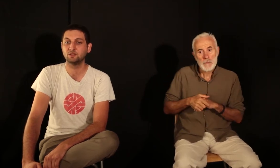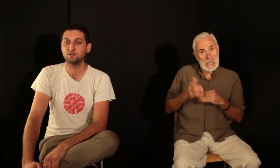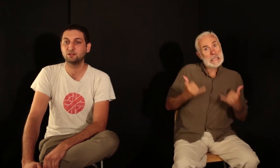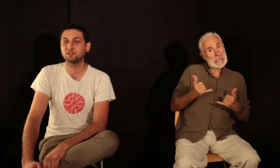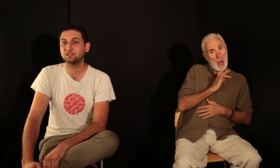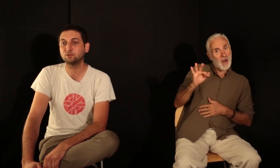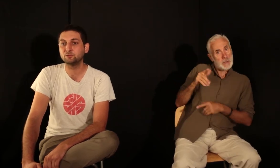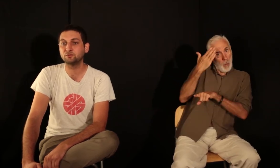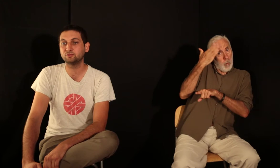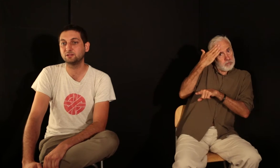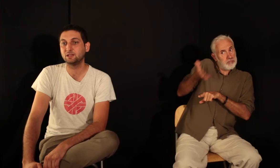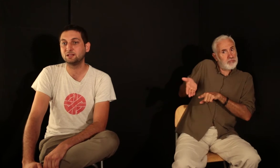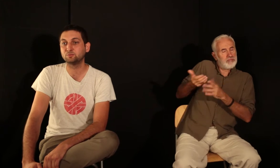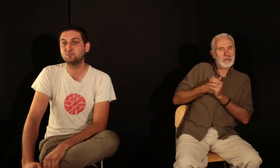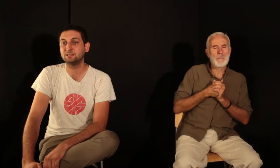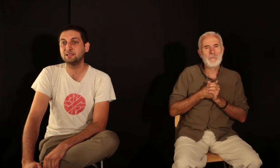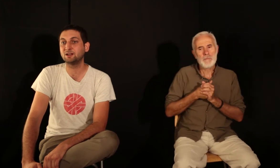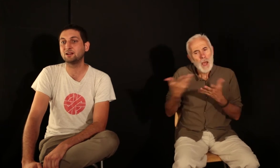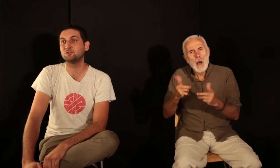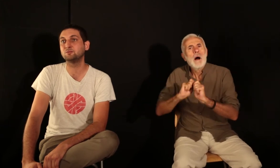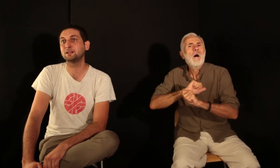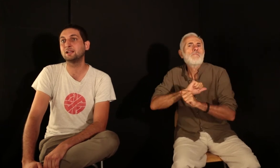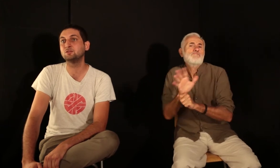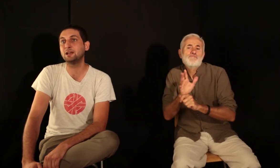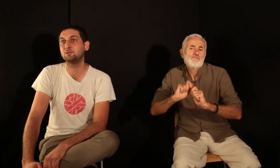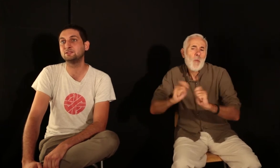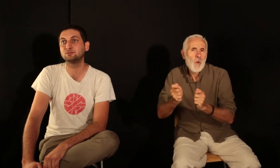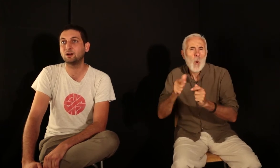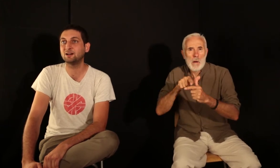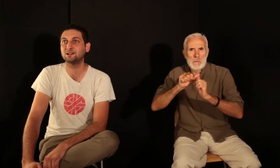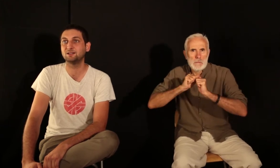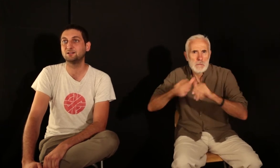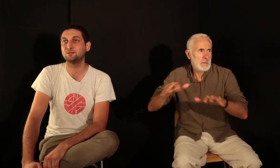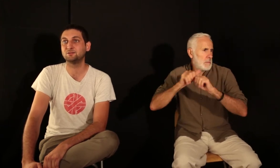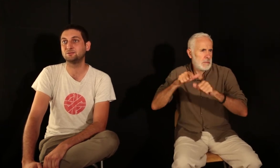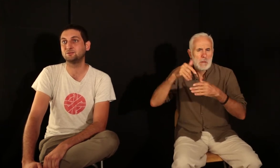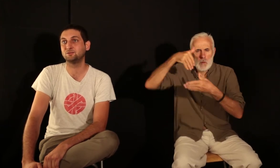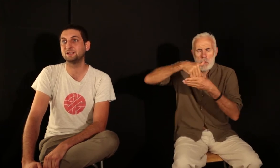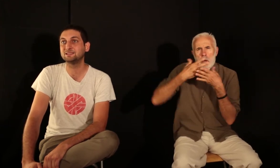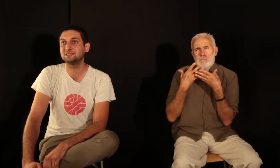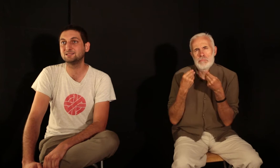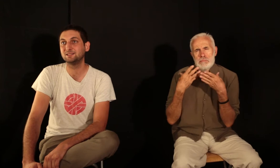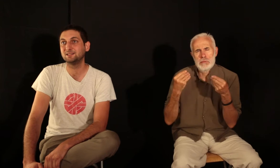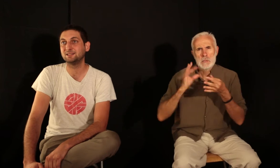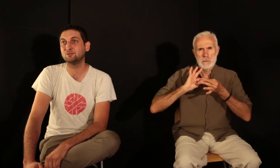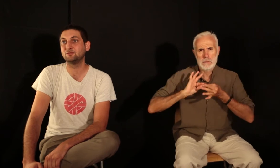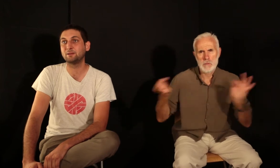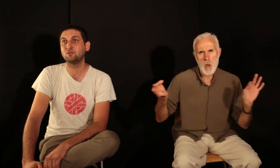Dans cette revue, ils ont publié un nombre incalculable d'histoires, de récits, et ont vraiment